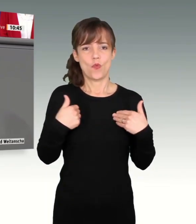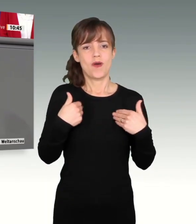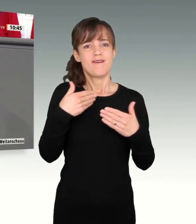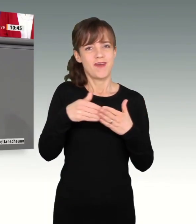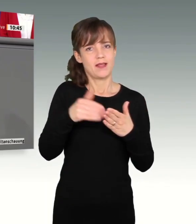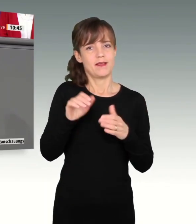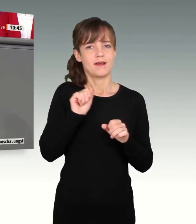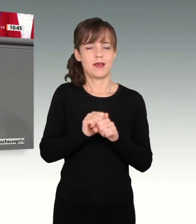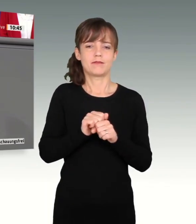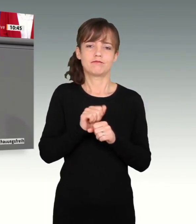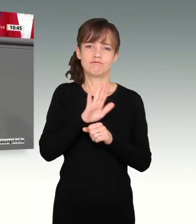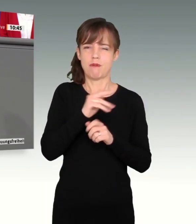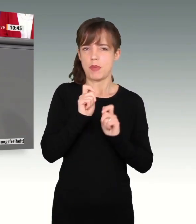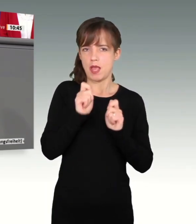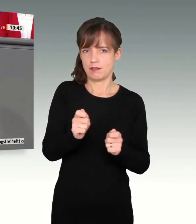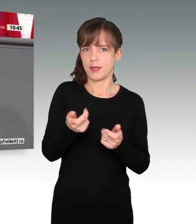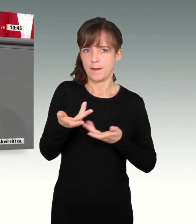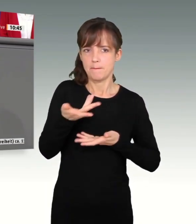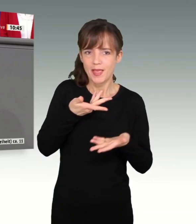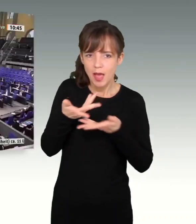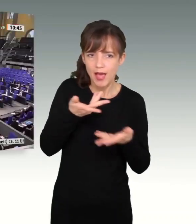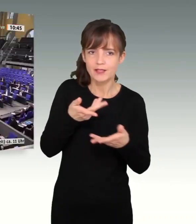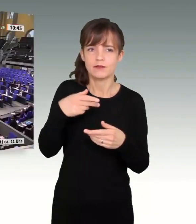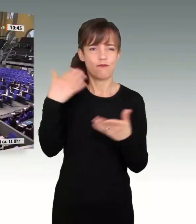weiterberaten können im Ausschuss. Danke für die Aufmerksamkeit.